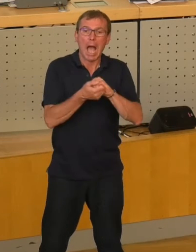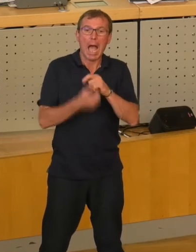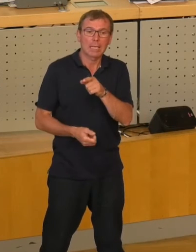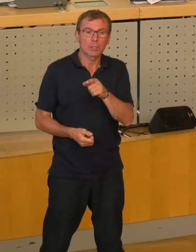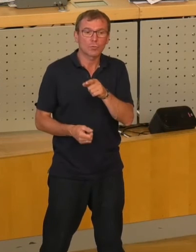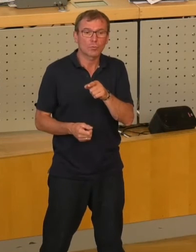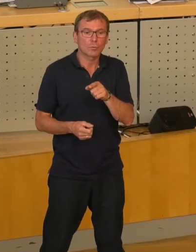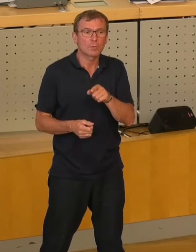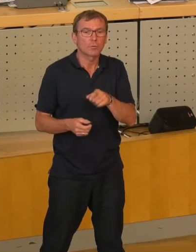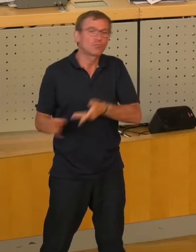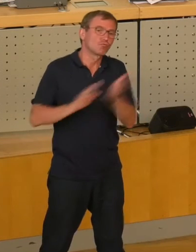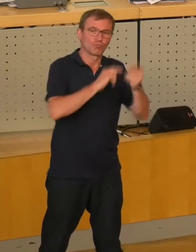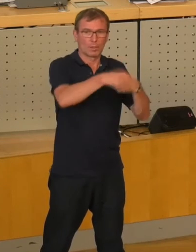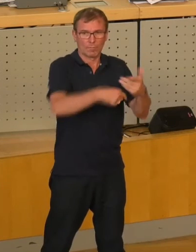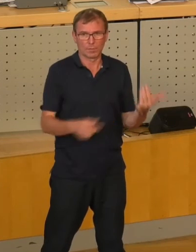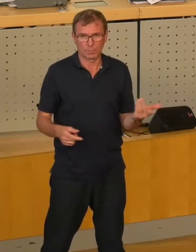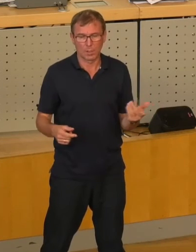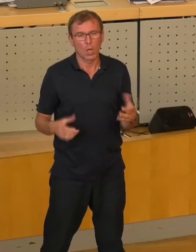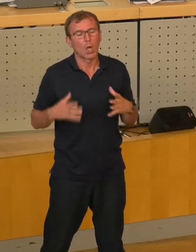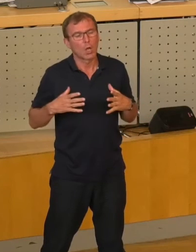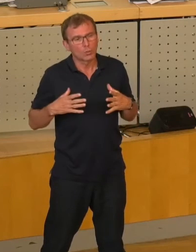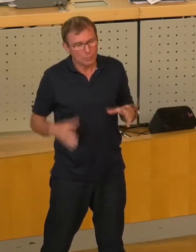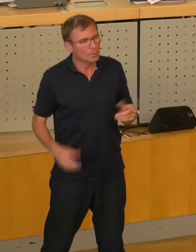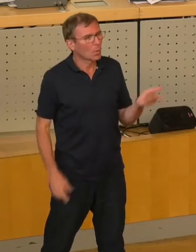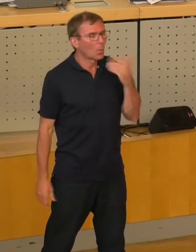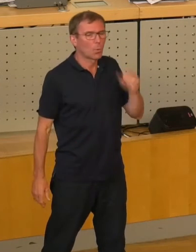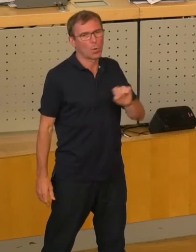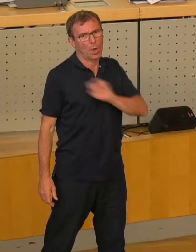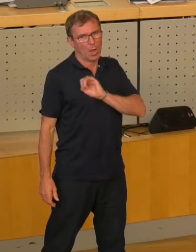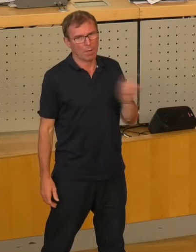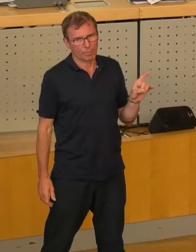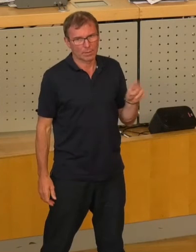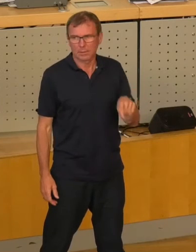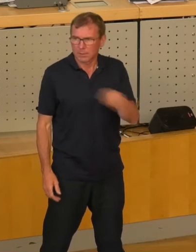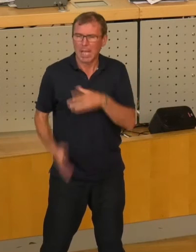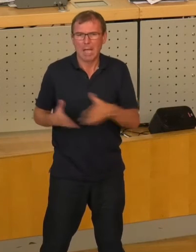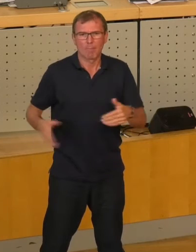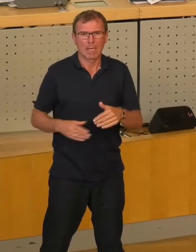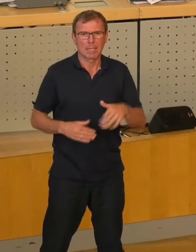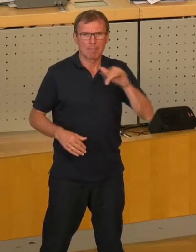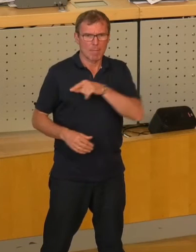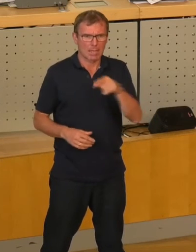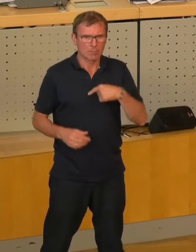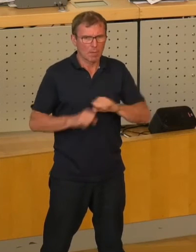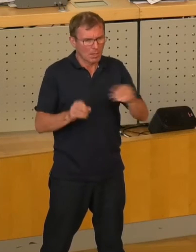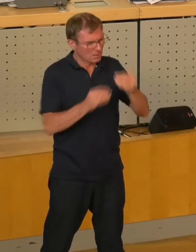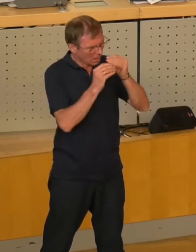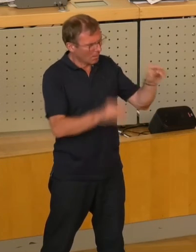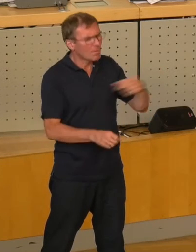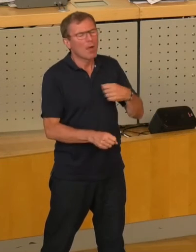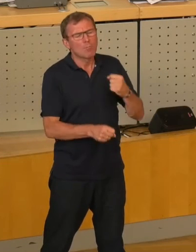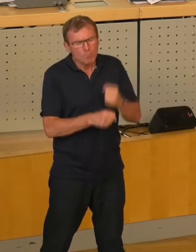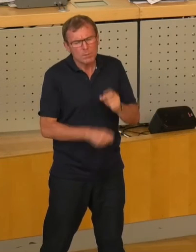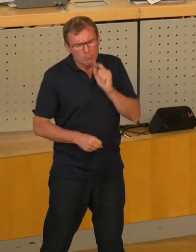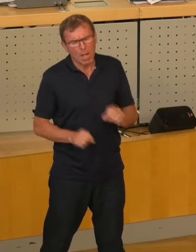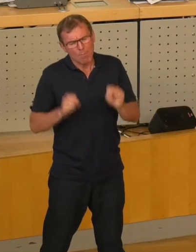dass die nicht zustande gekommen ist. Zum Glück haben Sie keinen Erfolg gehabt, sondern wir haben hier eine breite Mehrheit und ich kritisiere das ganz deutlich. Es muss auch mal